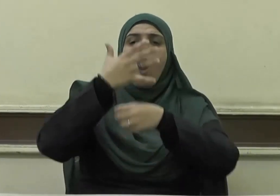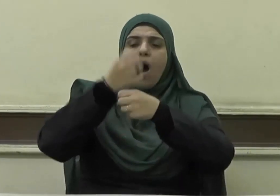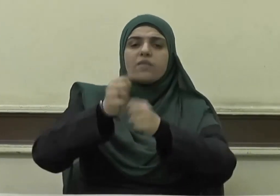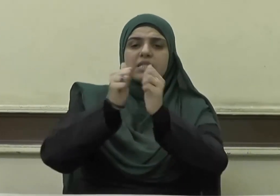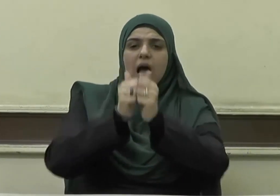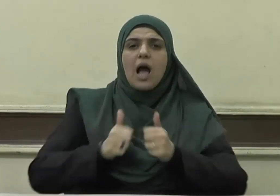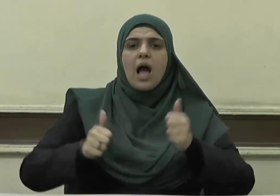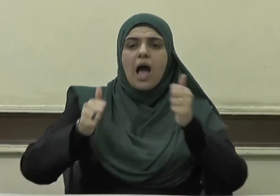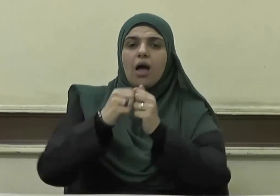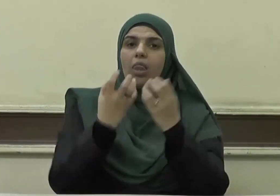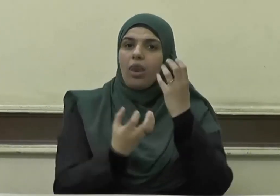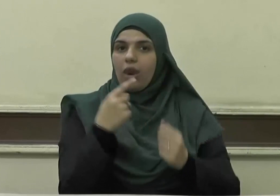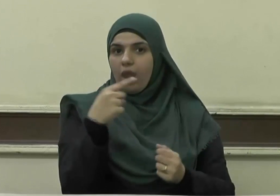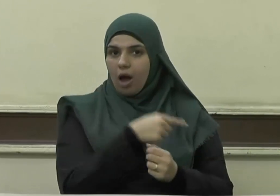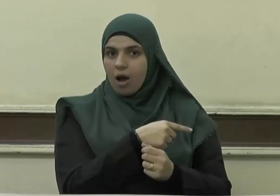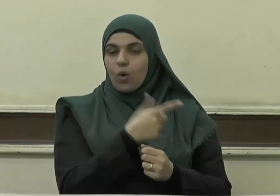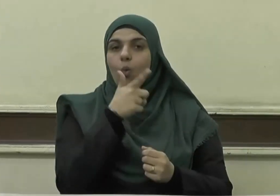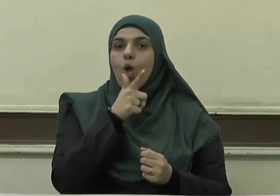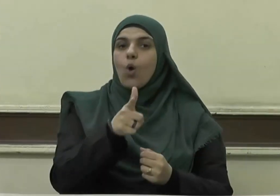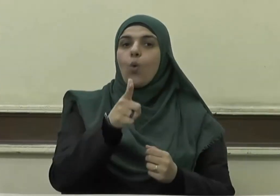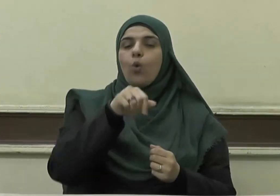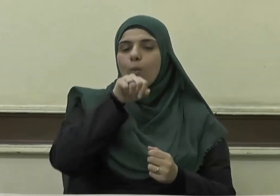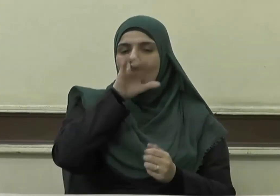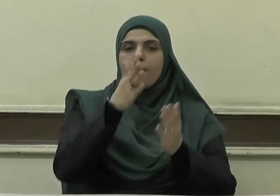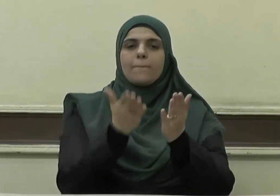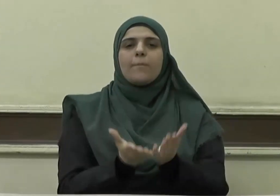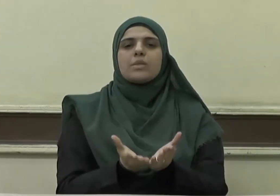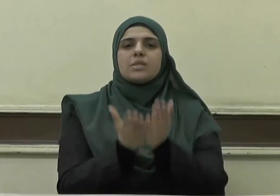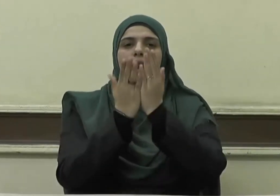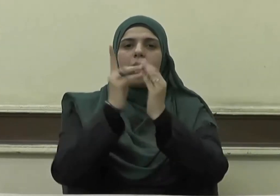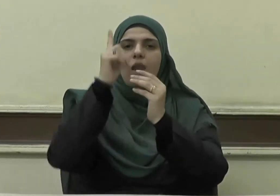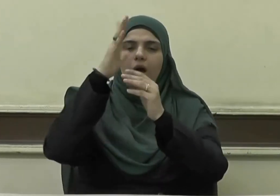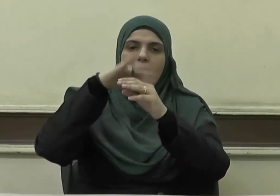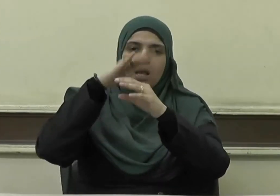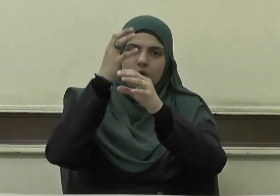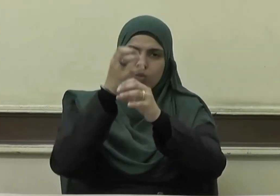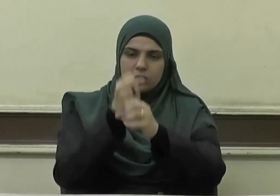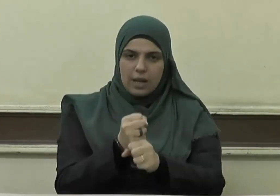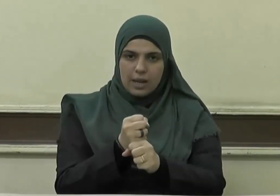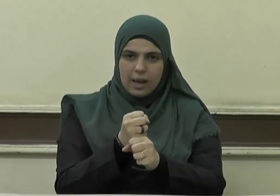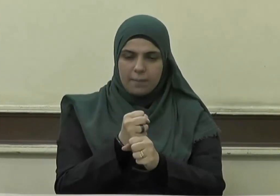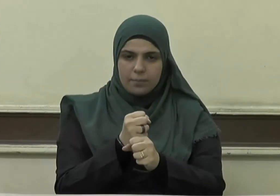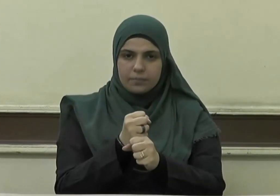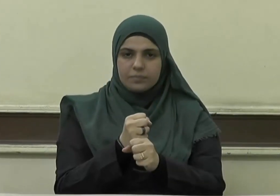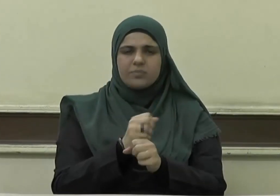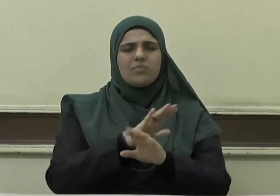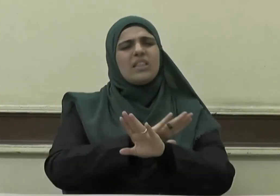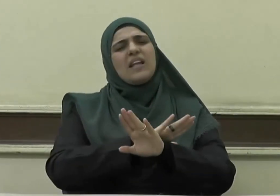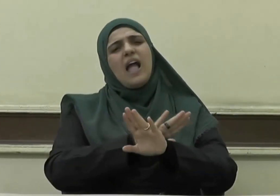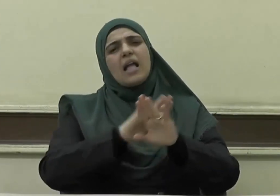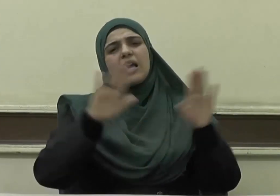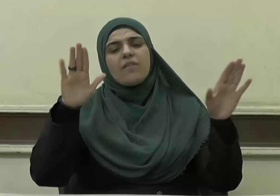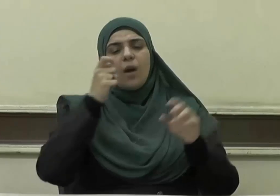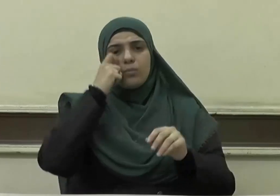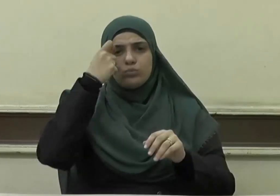نَارًا ويقول صلى الله عليه وسلم كفى بالمرء إثما